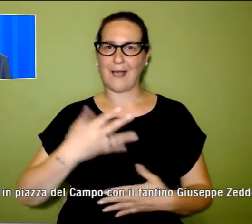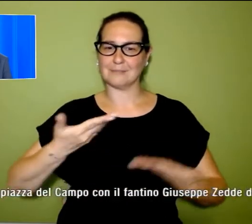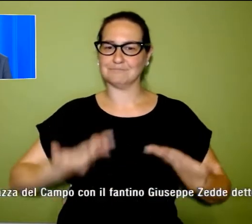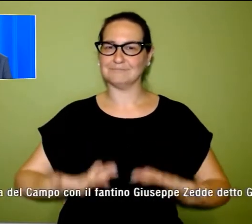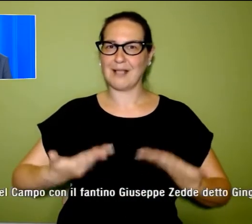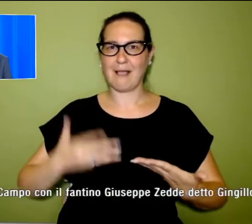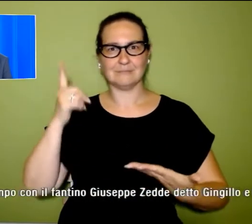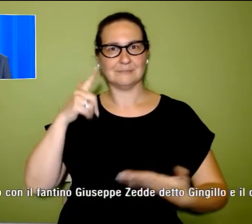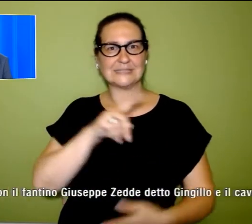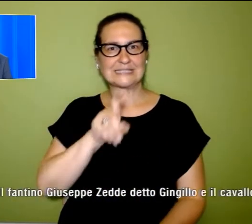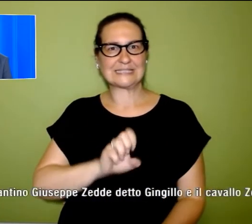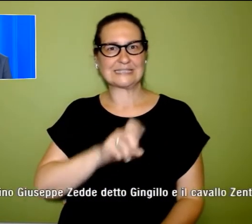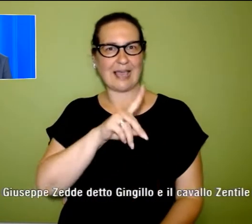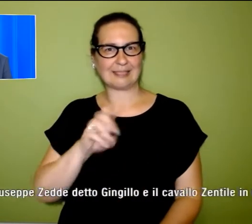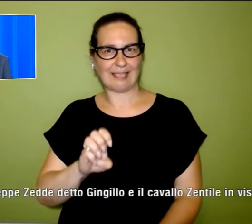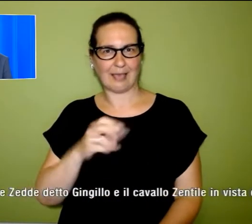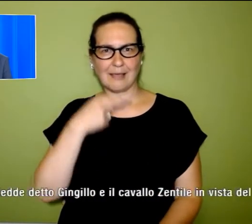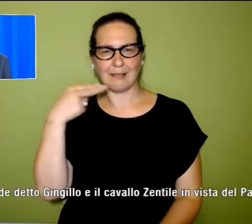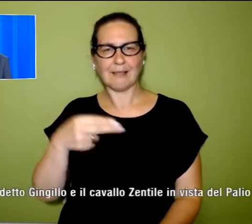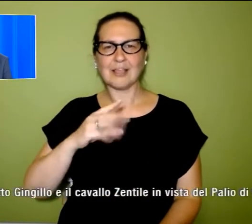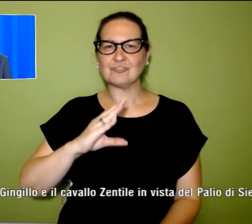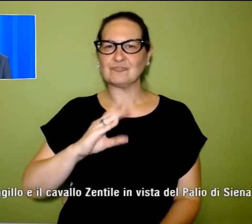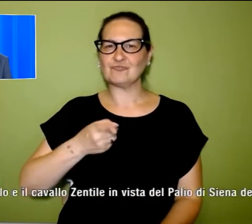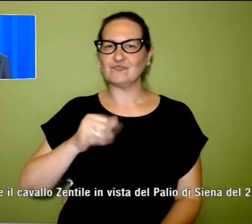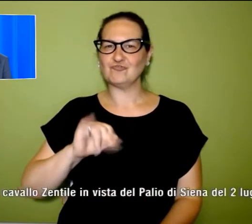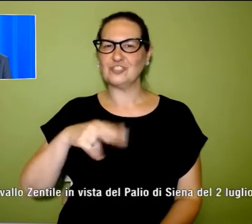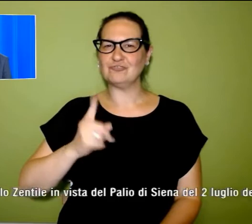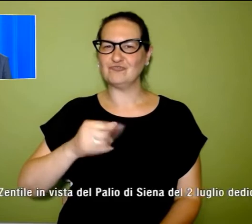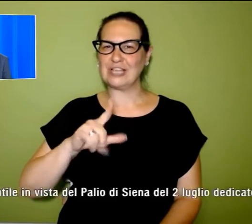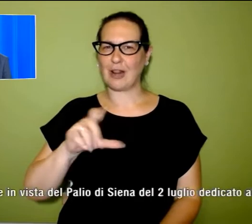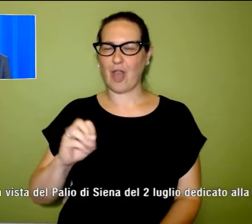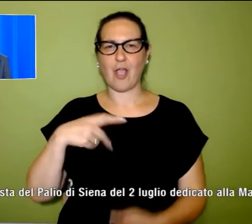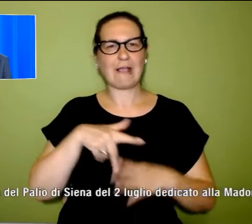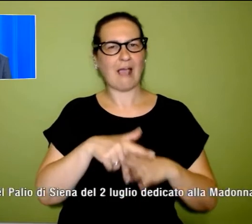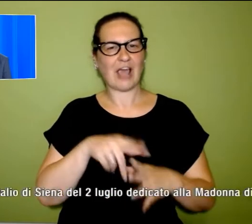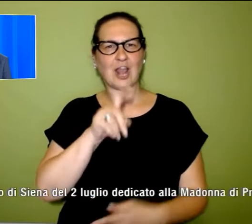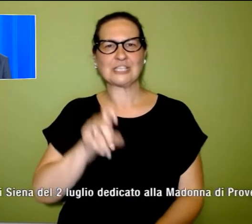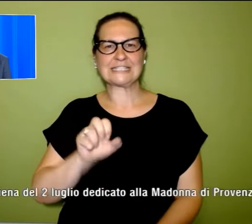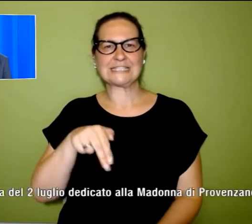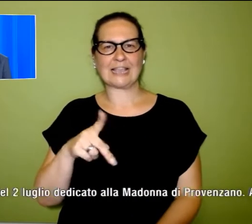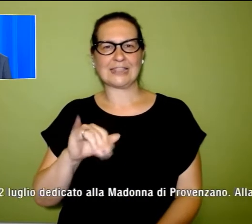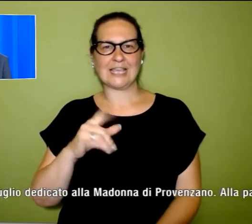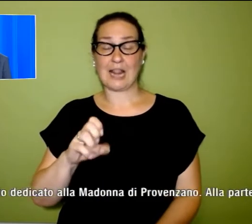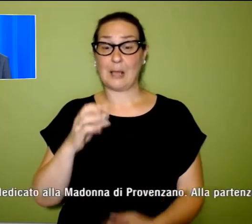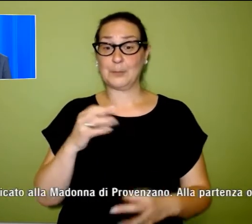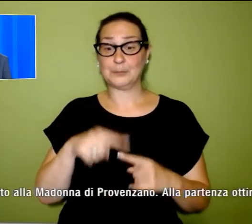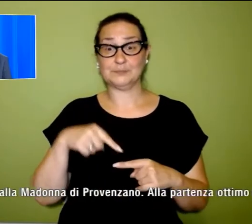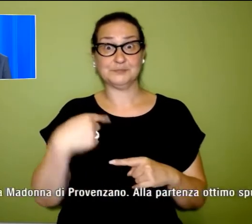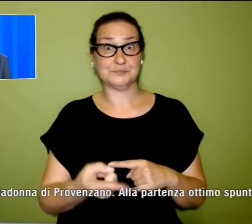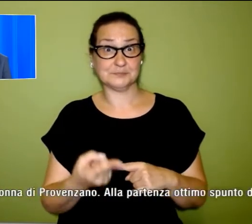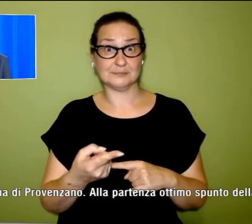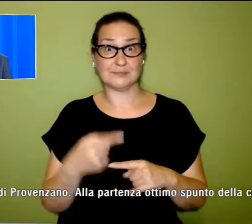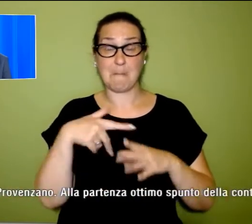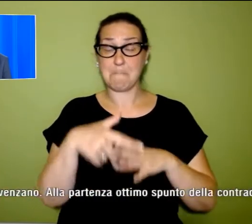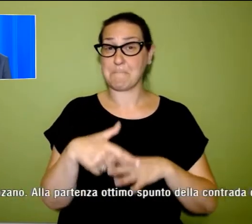Zedde detto Gingillo ed il cavallo Zentile in vista del palio del 2 di luglio dedicato